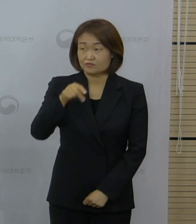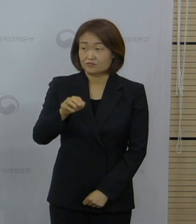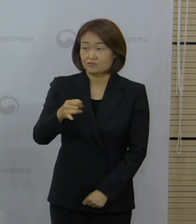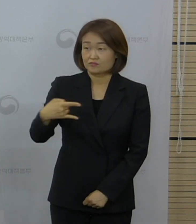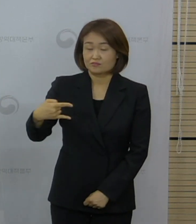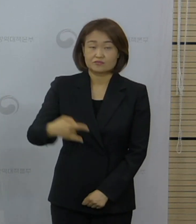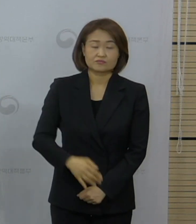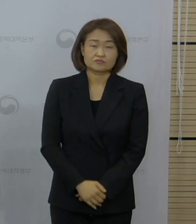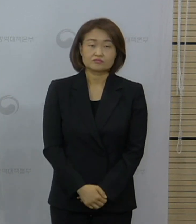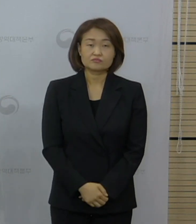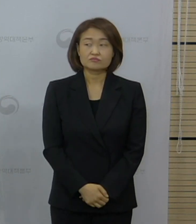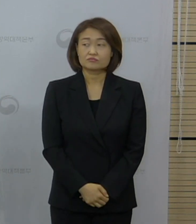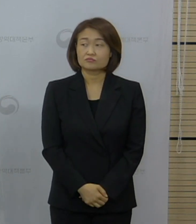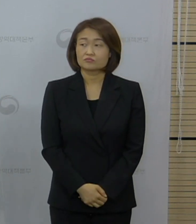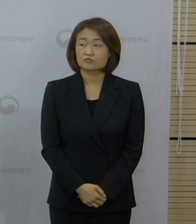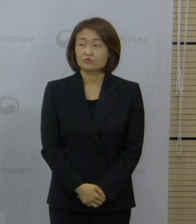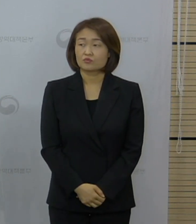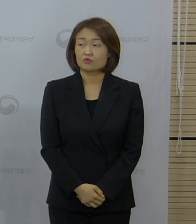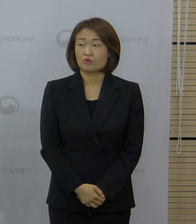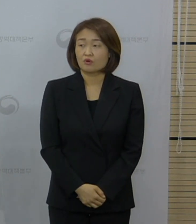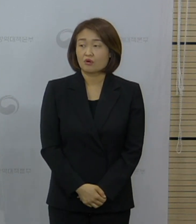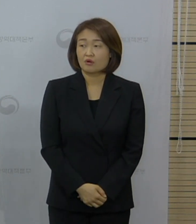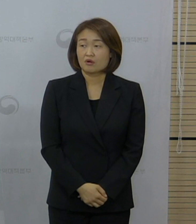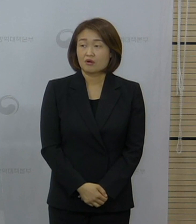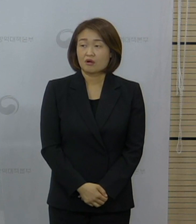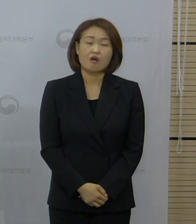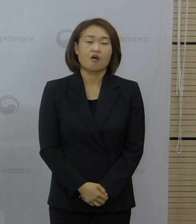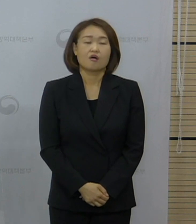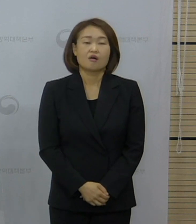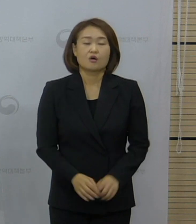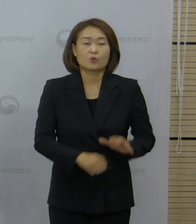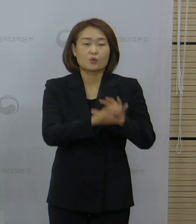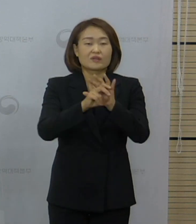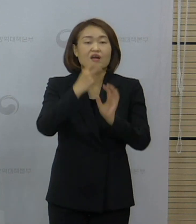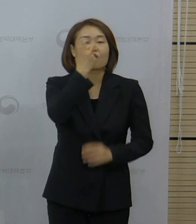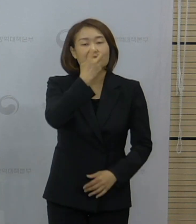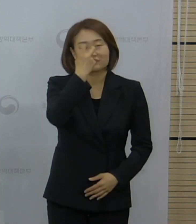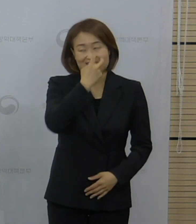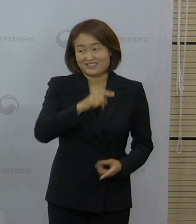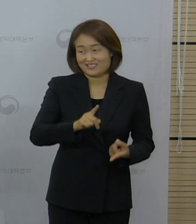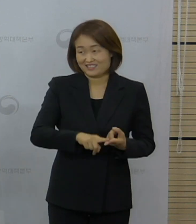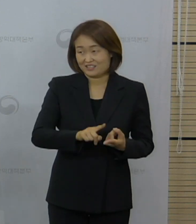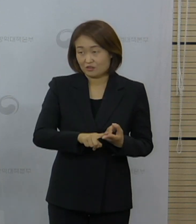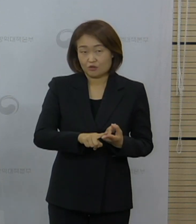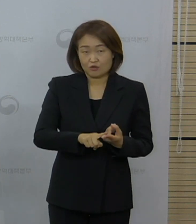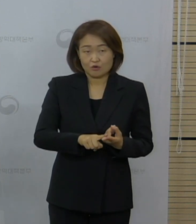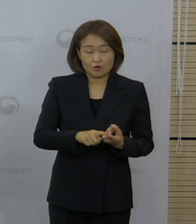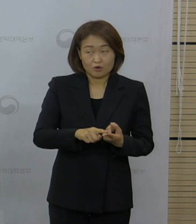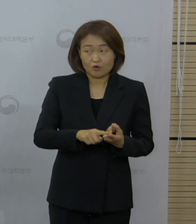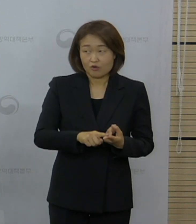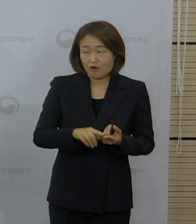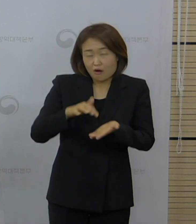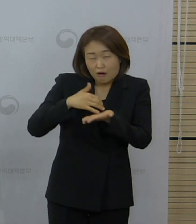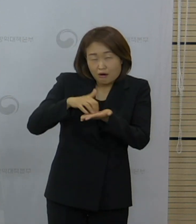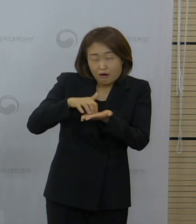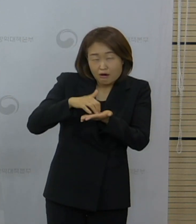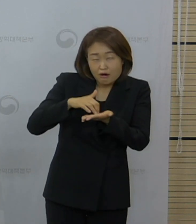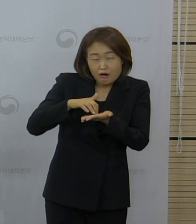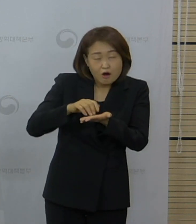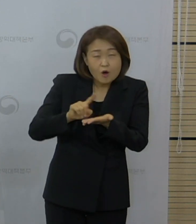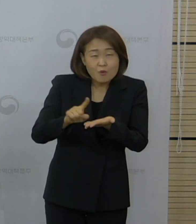검사 양성률을 계산하는 방법에 대해서 질문 주셨습니다. 분모 분자에 어떤 변수를 대입하는지